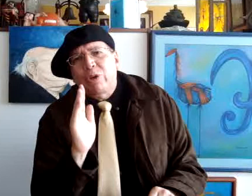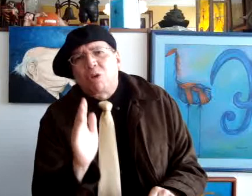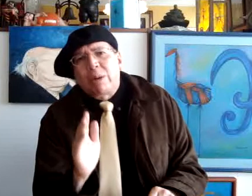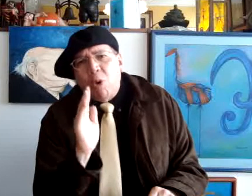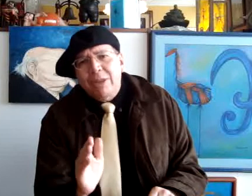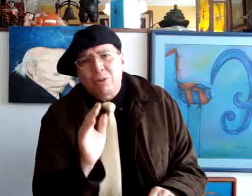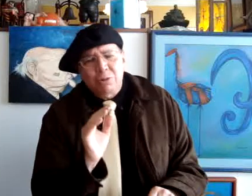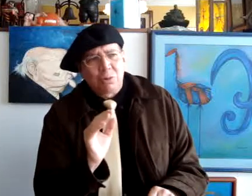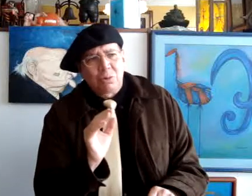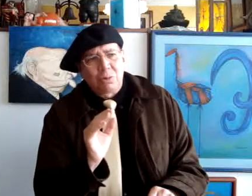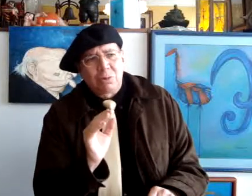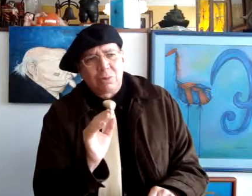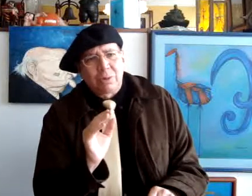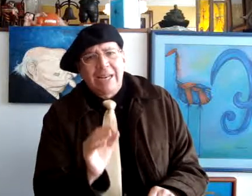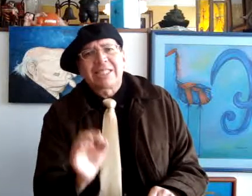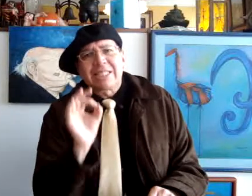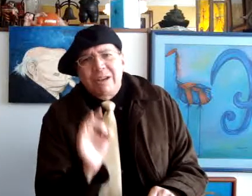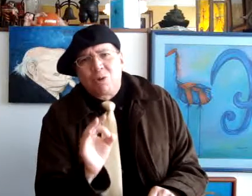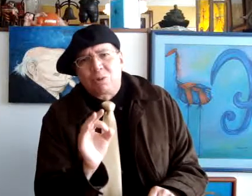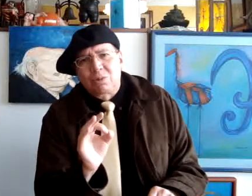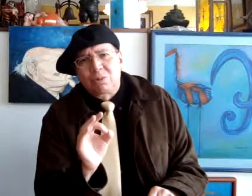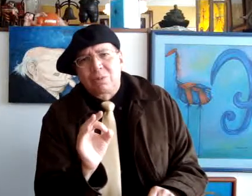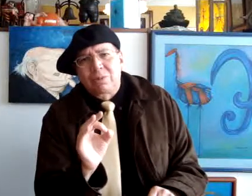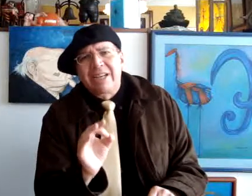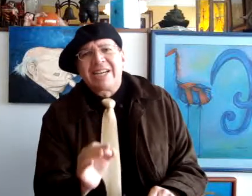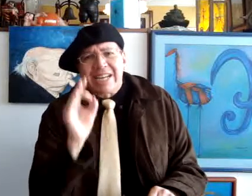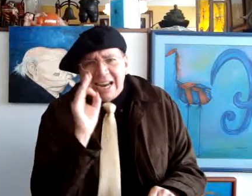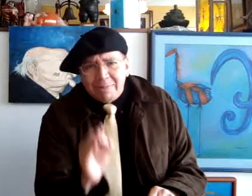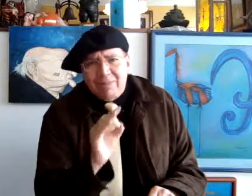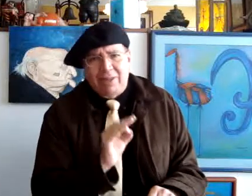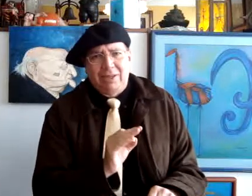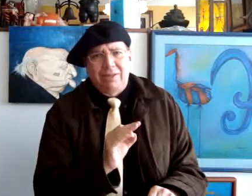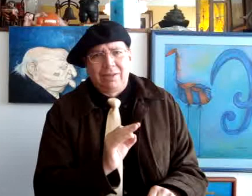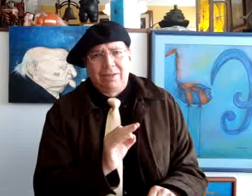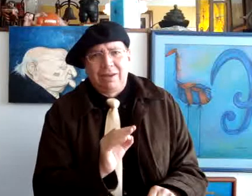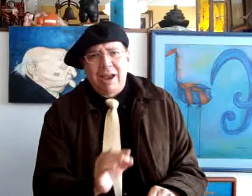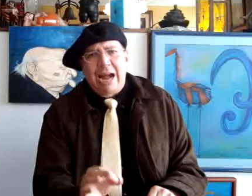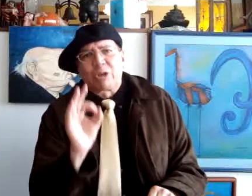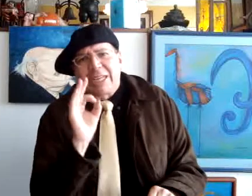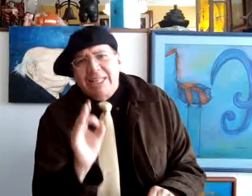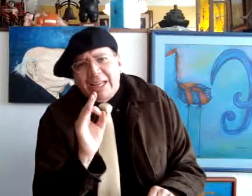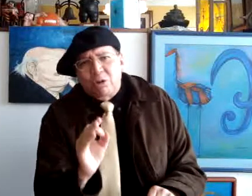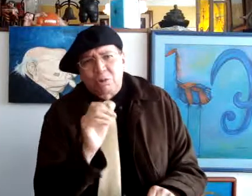que a los abogados, les tengo realmente a los arquitectos.